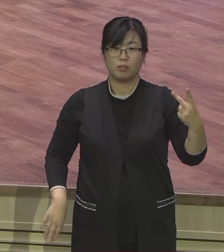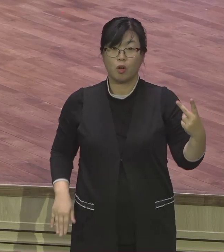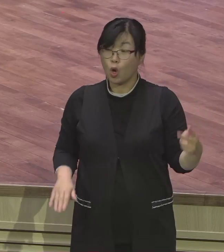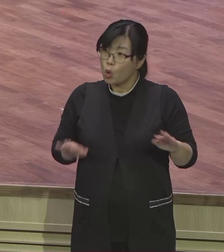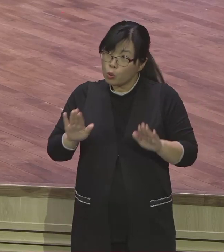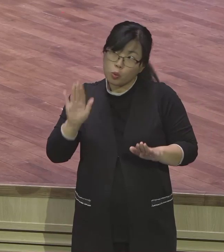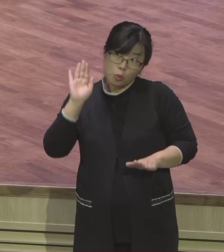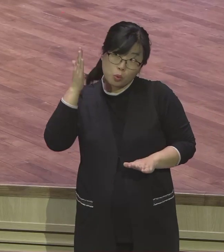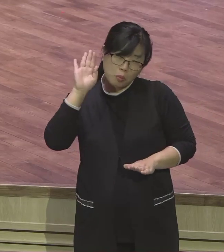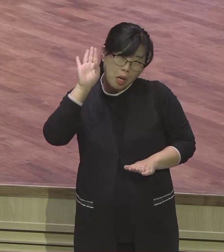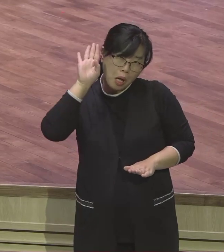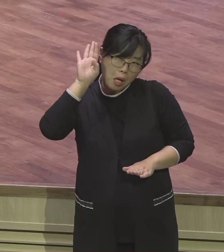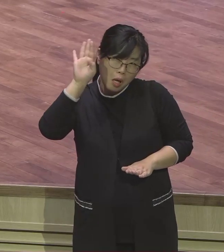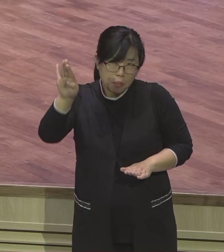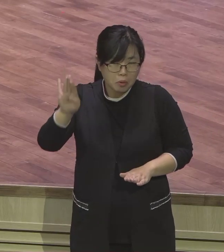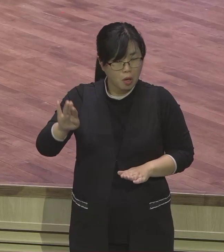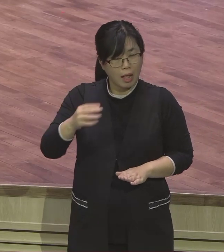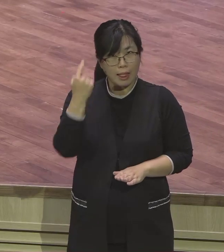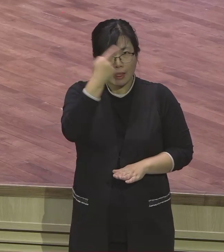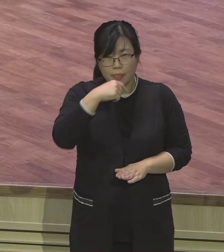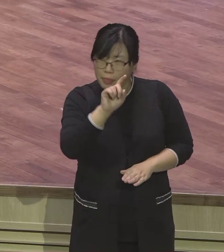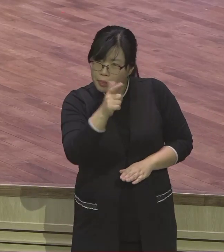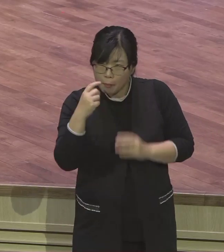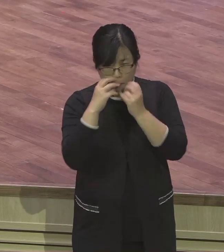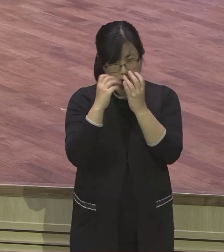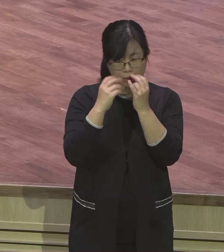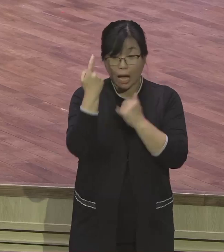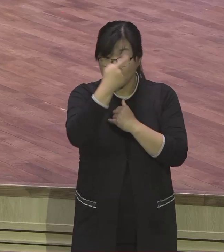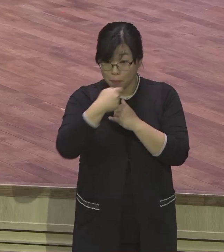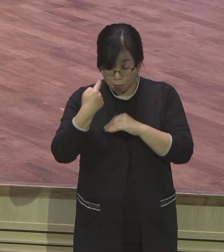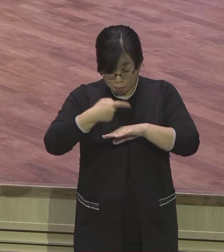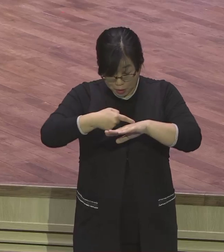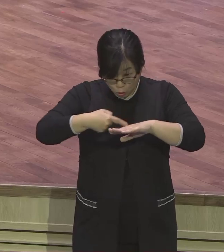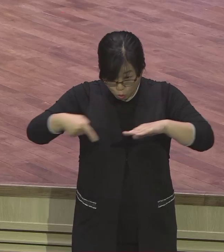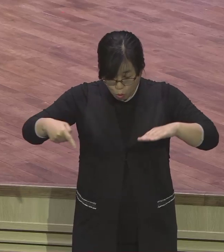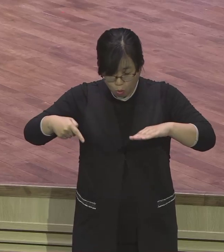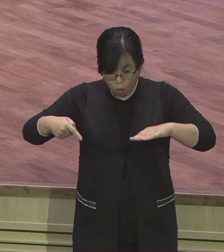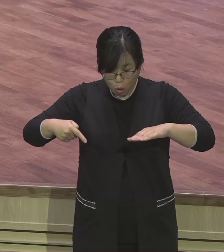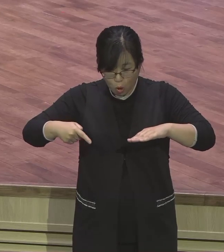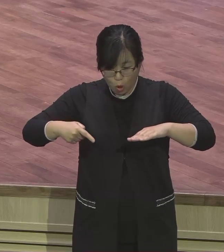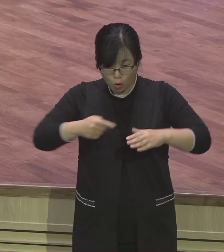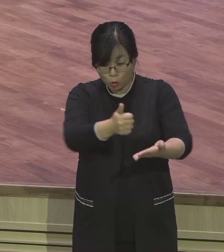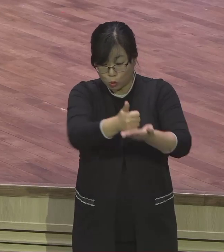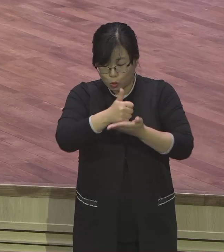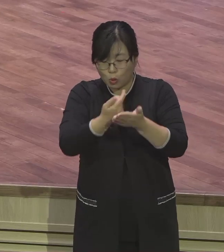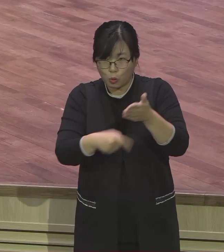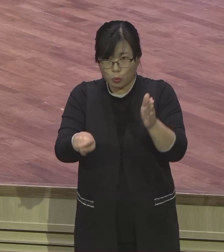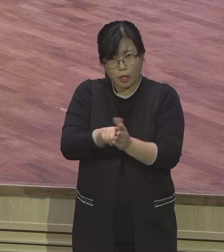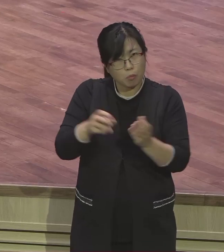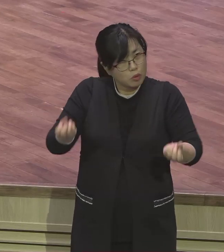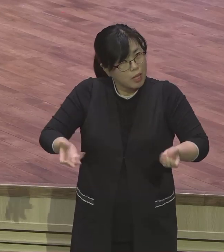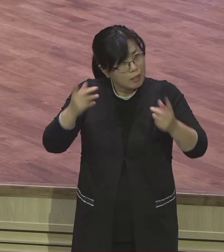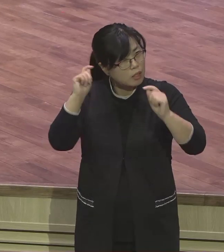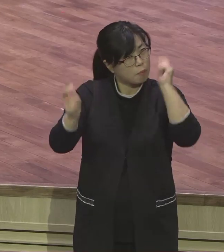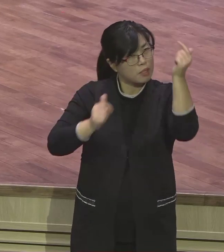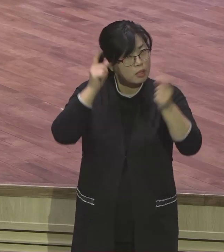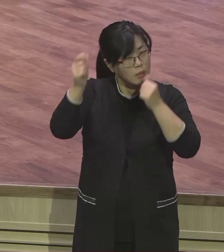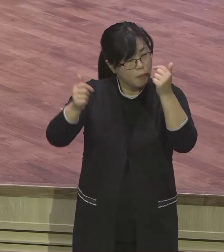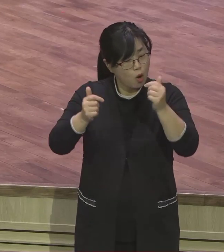단민족을 다 열심히 하고 열정을 가져갔다 그들을 어떻게 하든지 살리겠다 하나님 보시고 얼마나 기뻐하시겠어요. 단민족을 단민족을